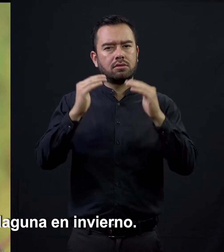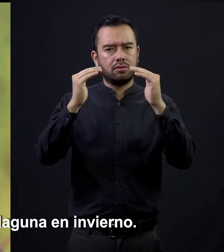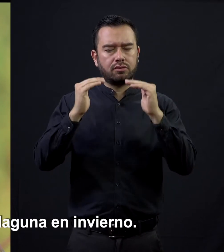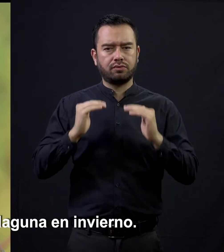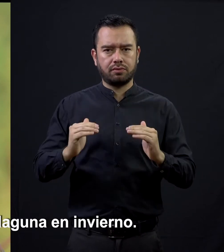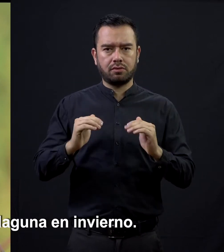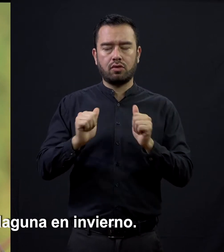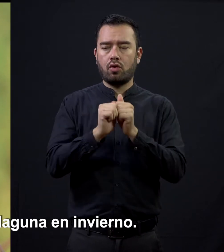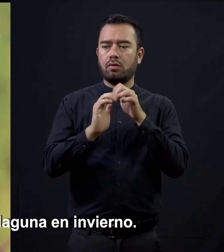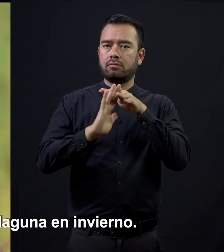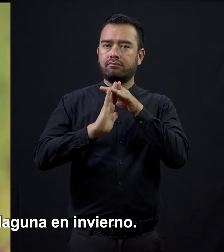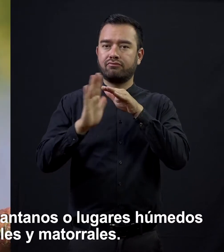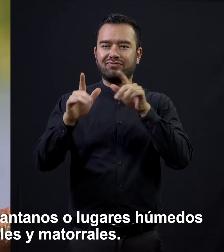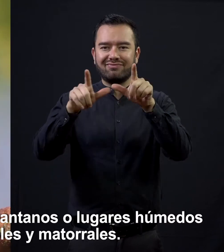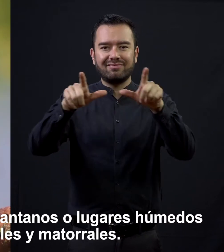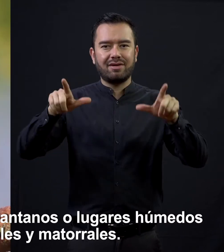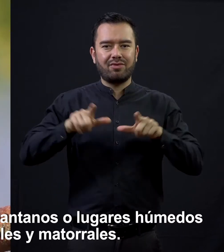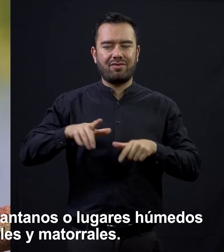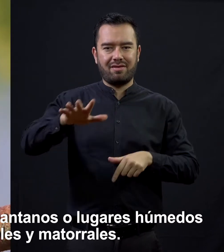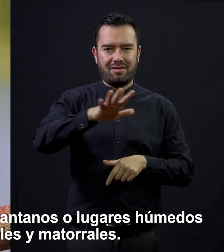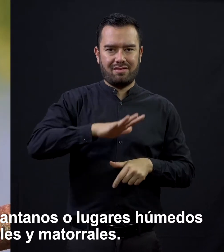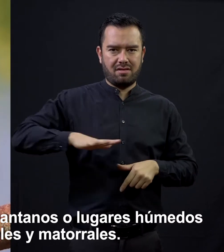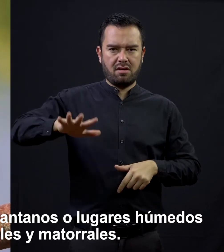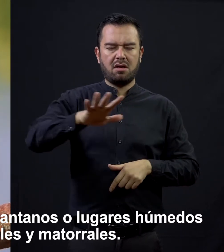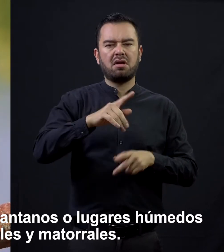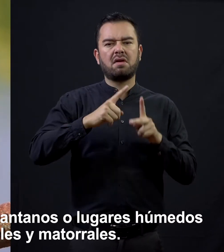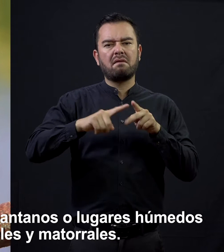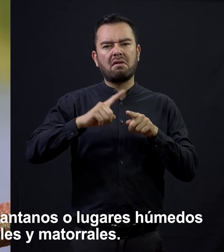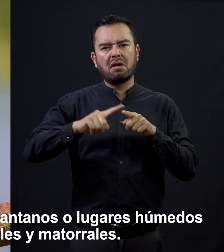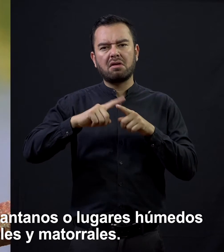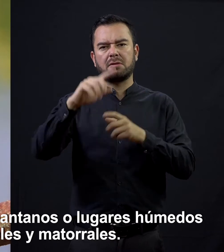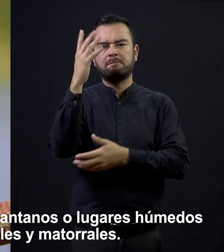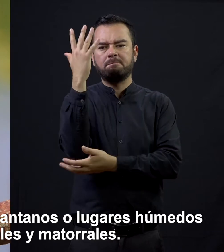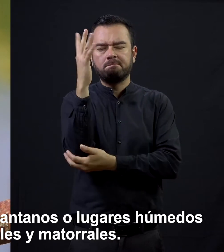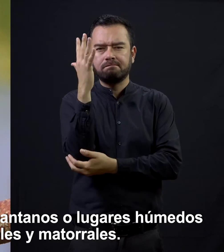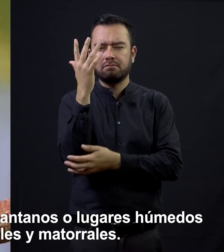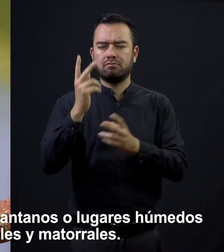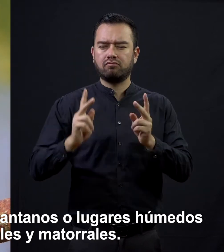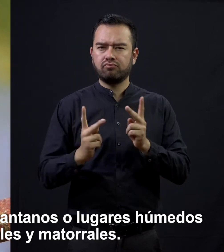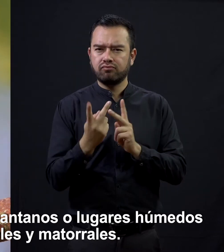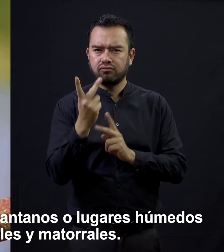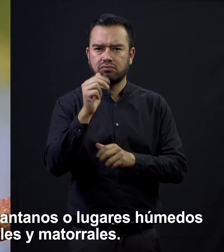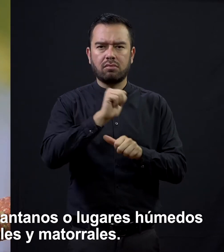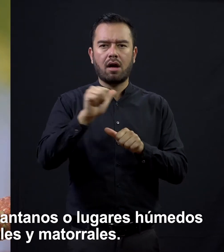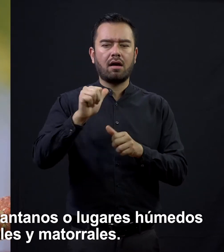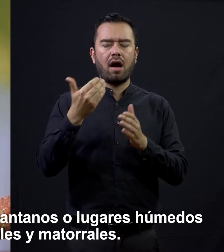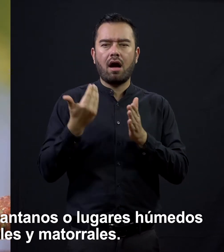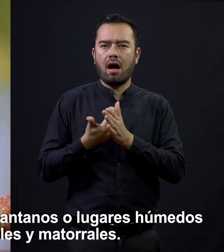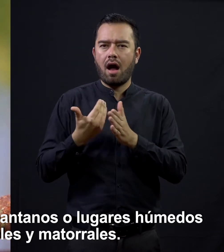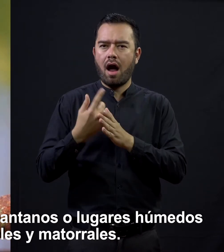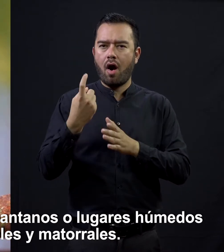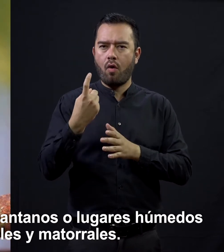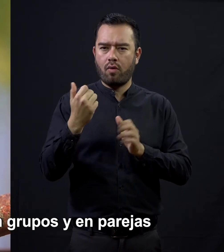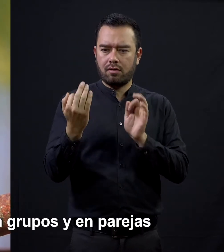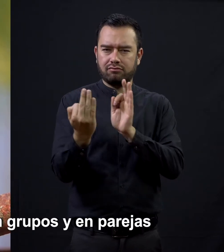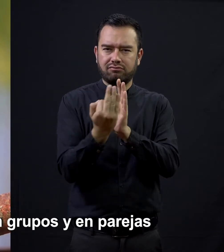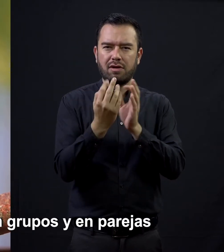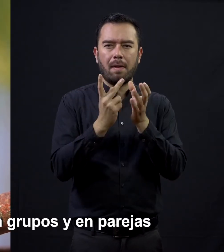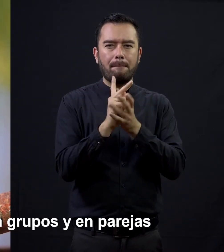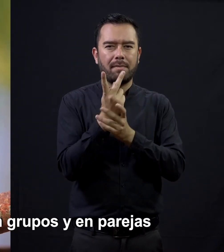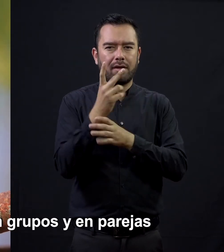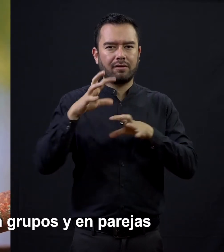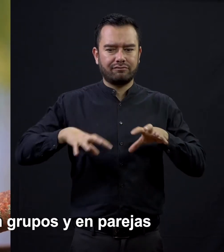nuestra laguna en invierno. Vive en lagos, lagunas, pantanos o lugares húmedos cerca de árboles y matorrales.